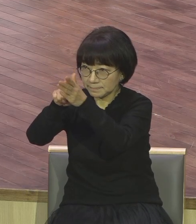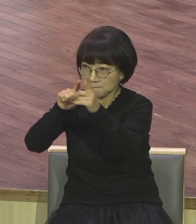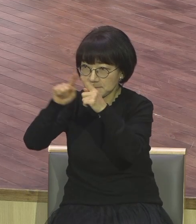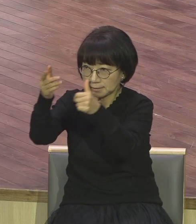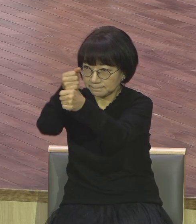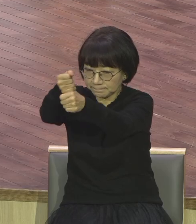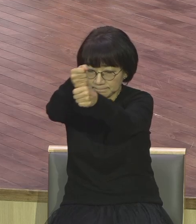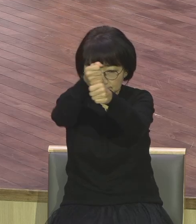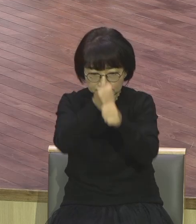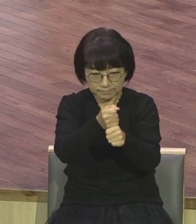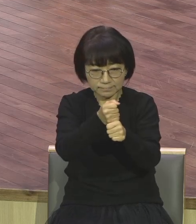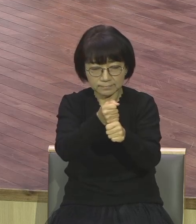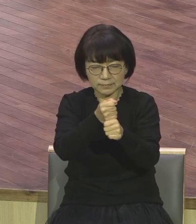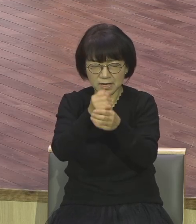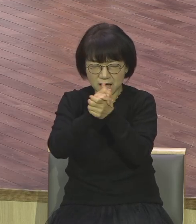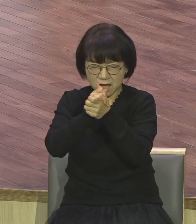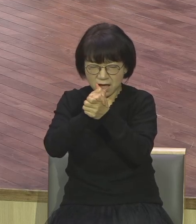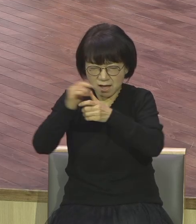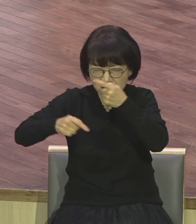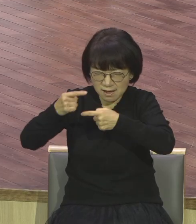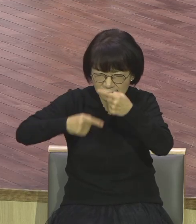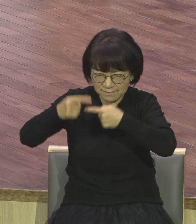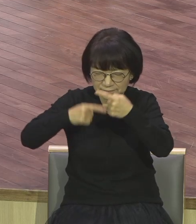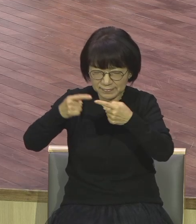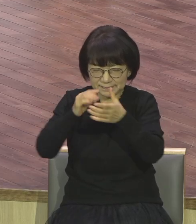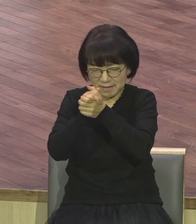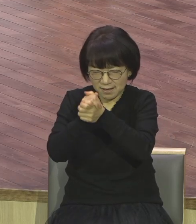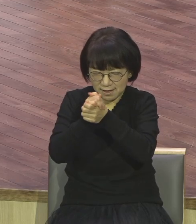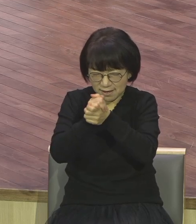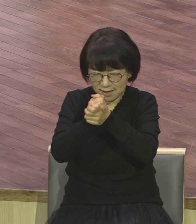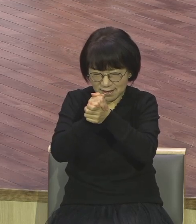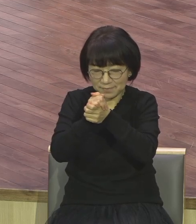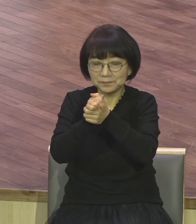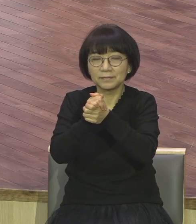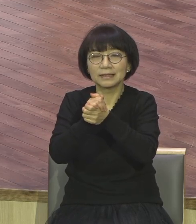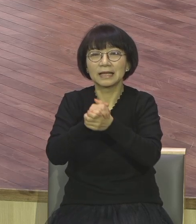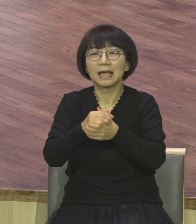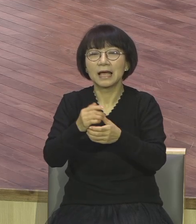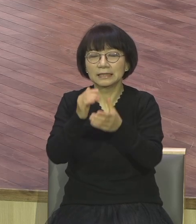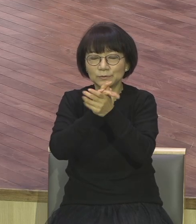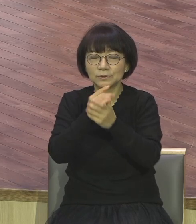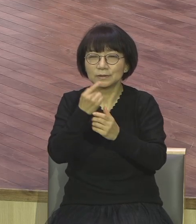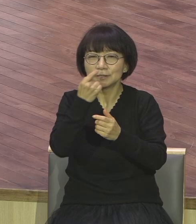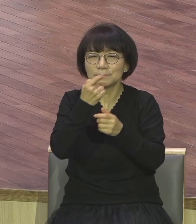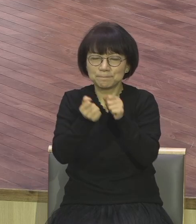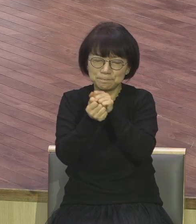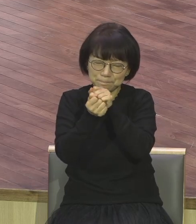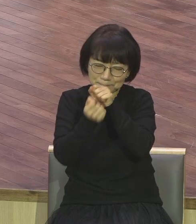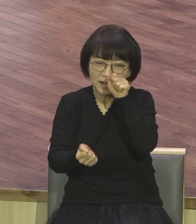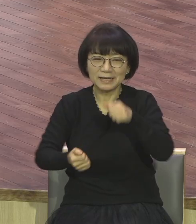기도의 입이 안 열린 사람은 아멘 입도 잘 안 열려요. 심지어 잔송의 입도 잘 안 열려요.